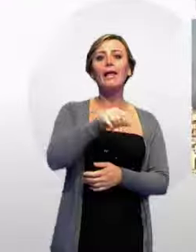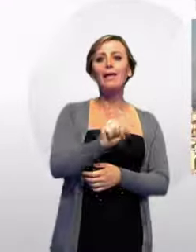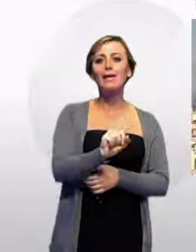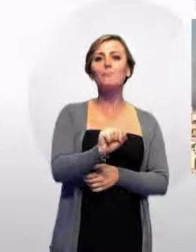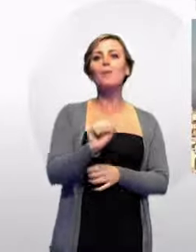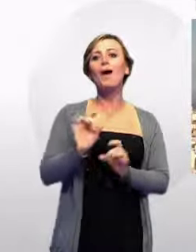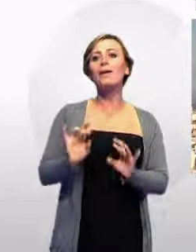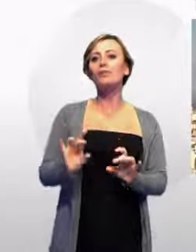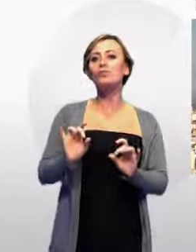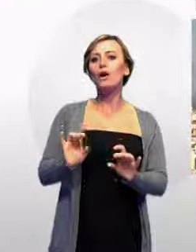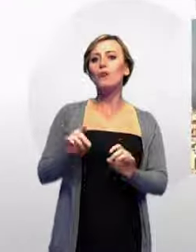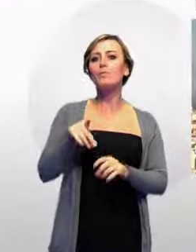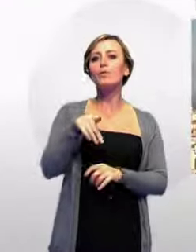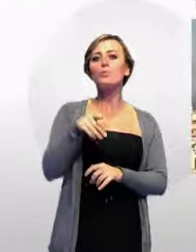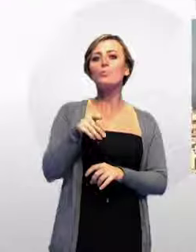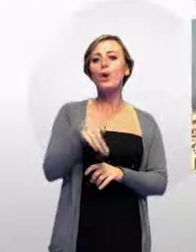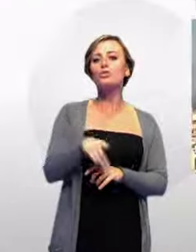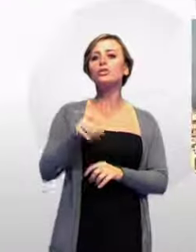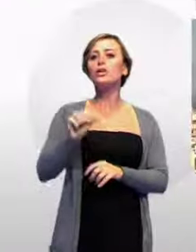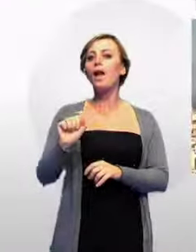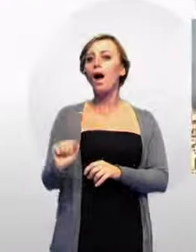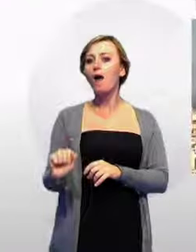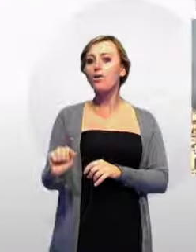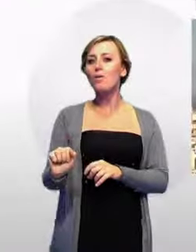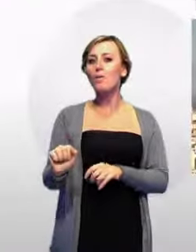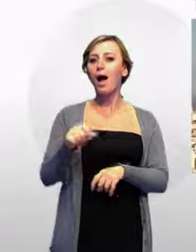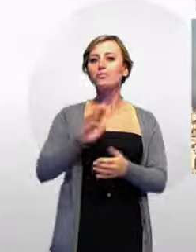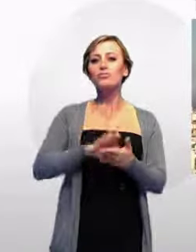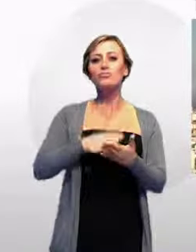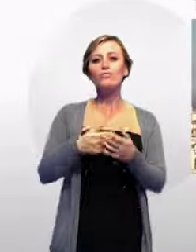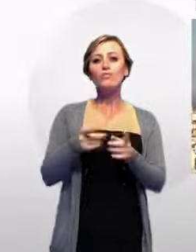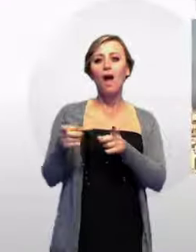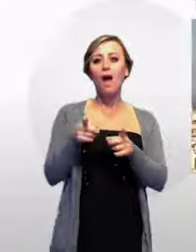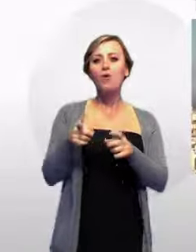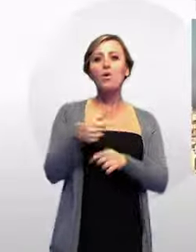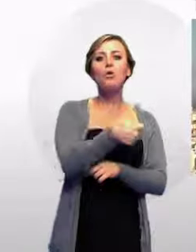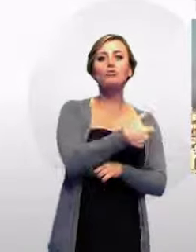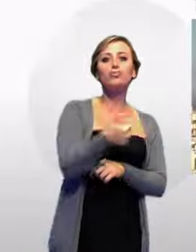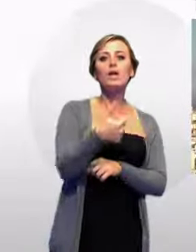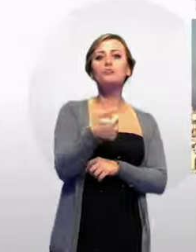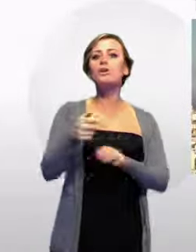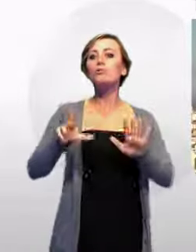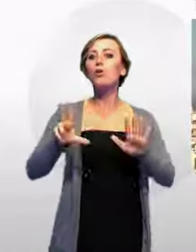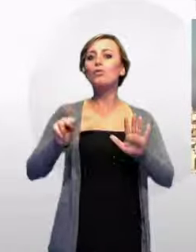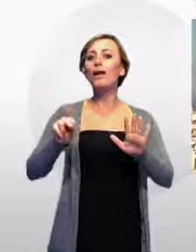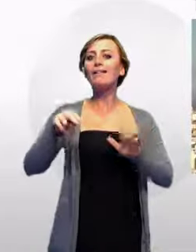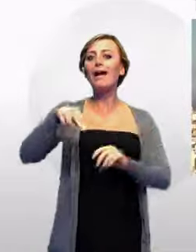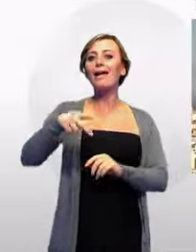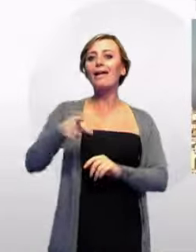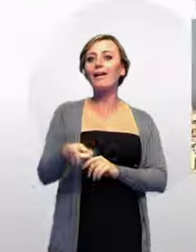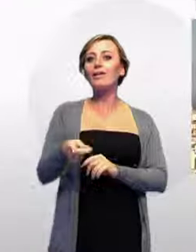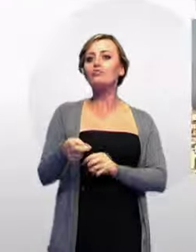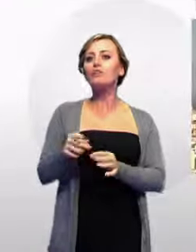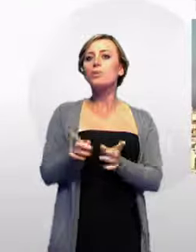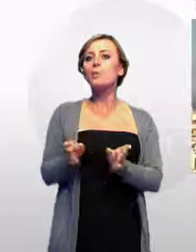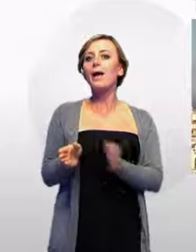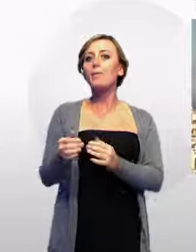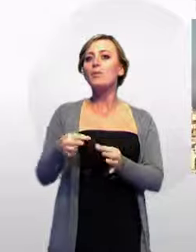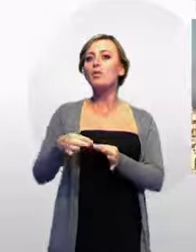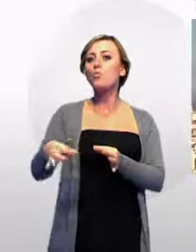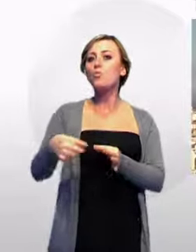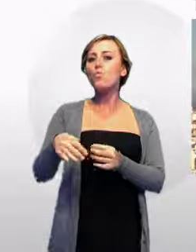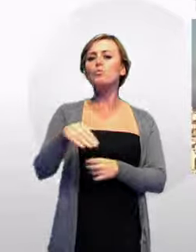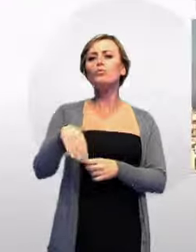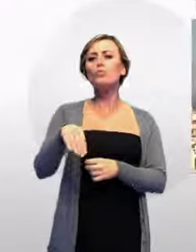Policiclici Aromatici, oscillavano fra i 100 e i 180 nanogrammi per metro cubo in via Dante nella zona